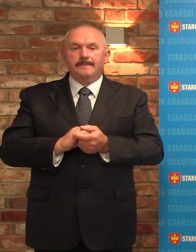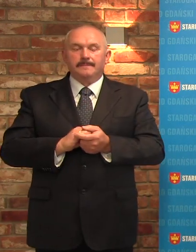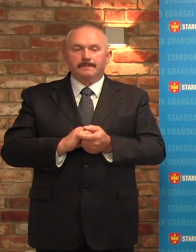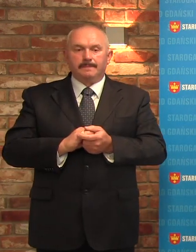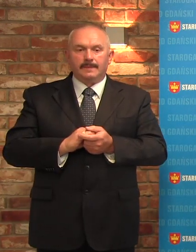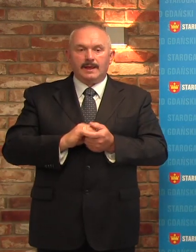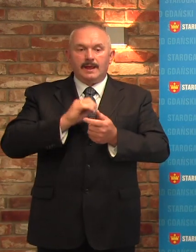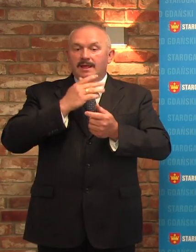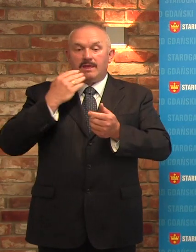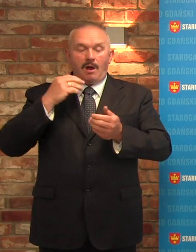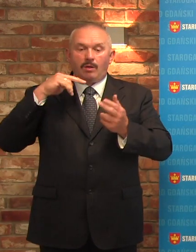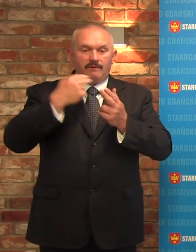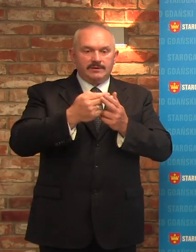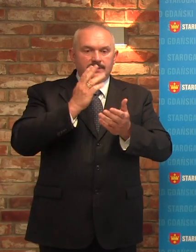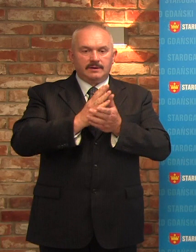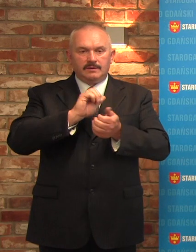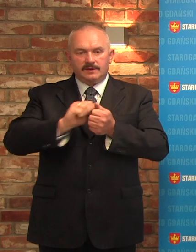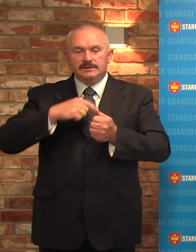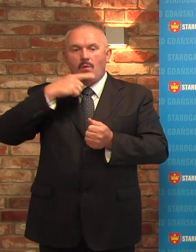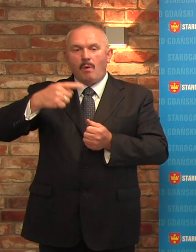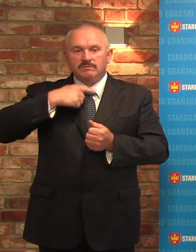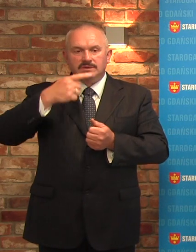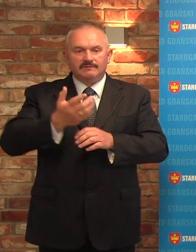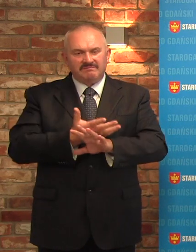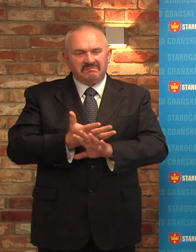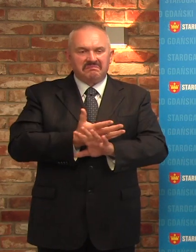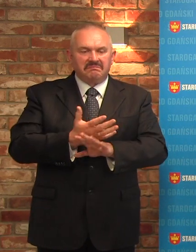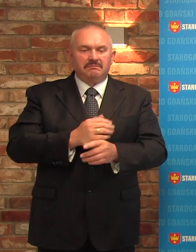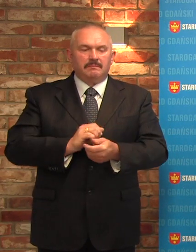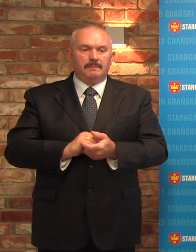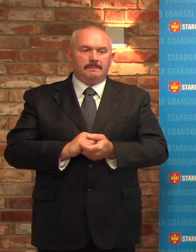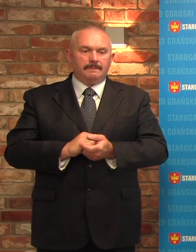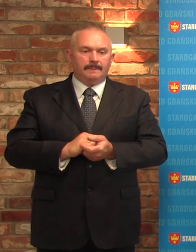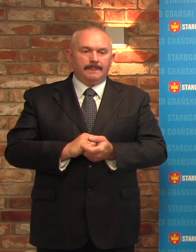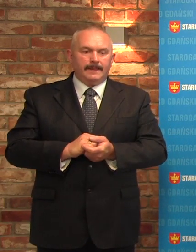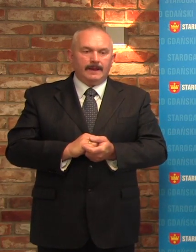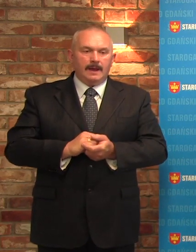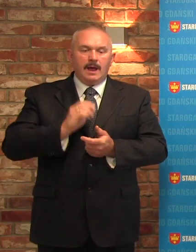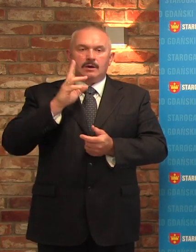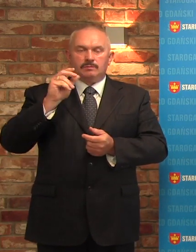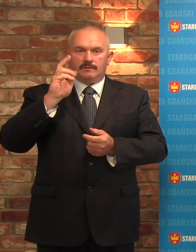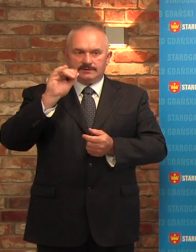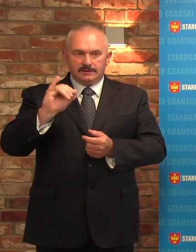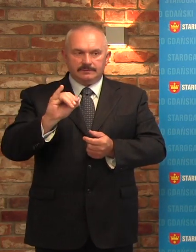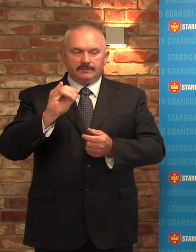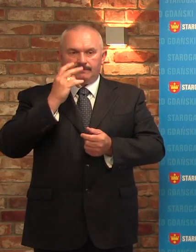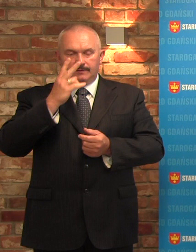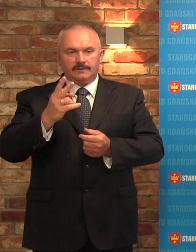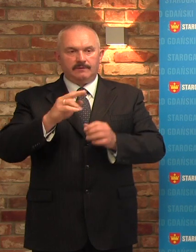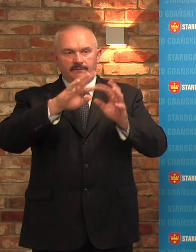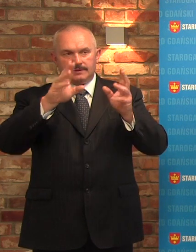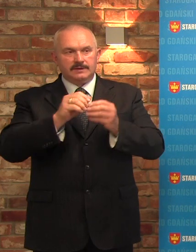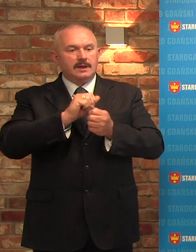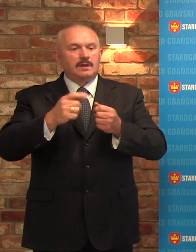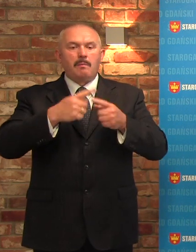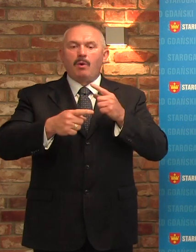manipulacje ze strony Pana Kaszubowskiego i kłamstwa. A zresztą chyba wszyscy widzą, jak Pan Kaszubowski zaangażował się w